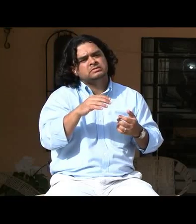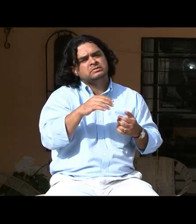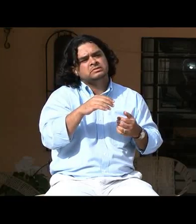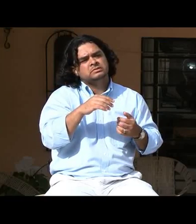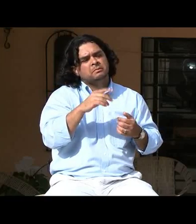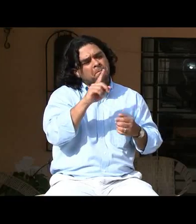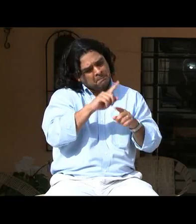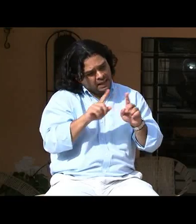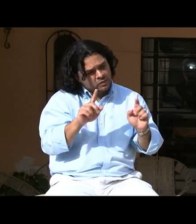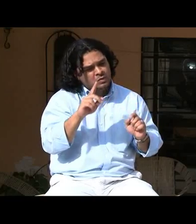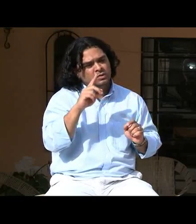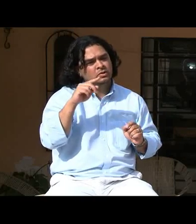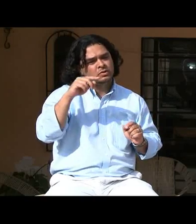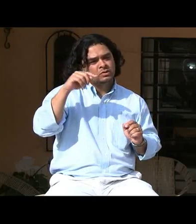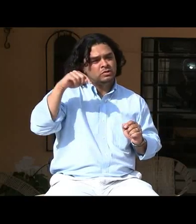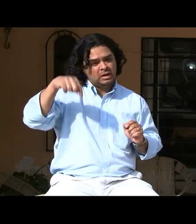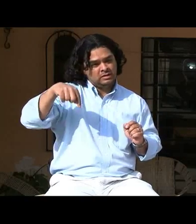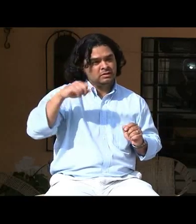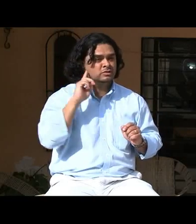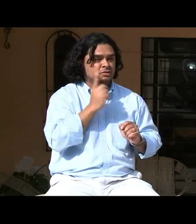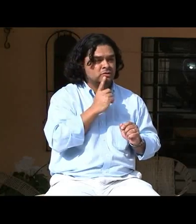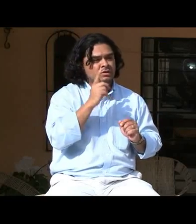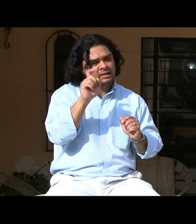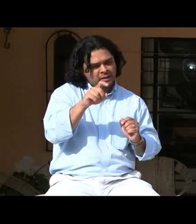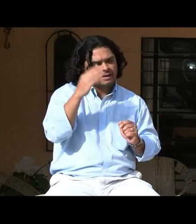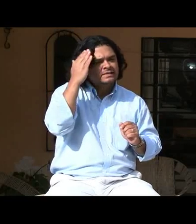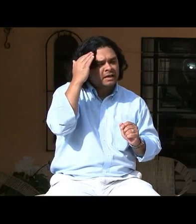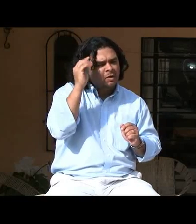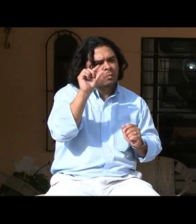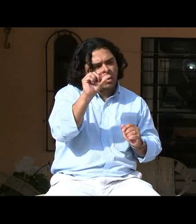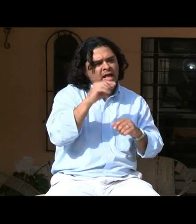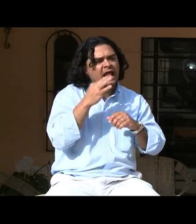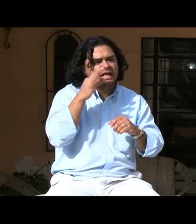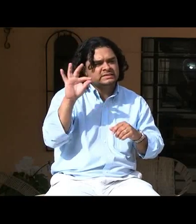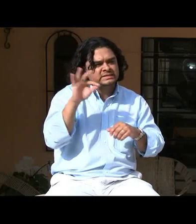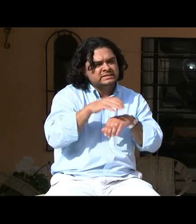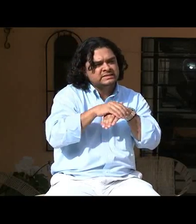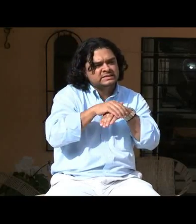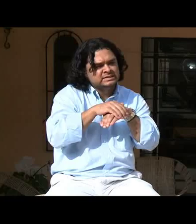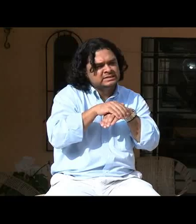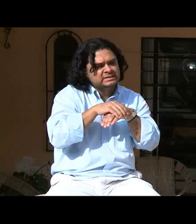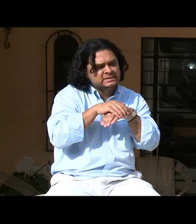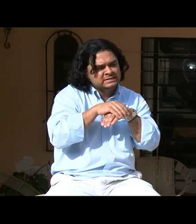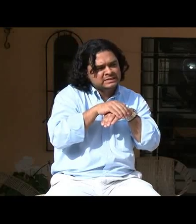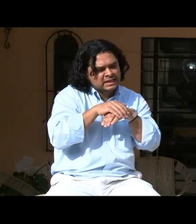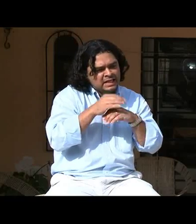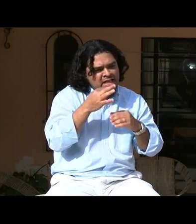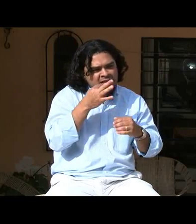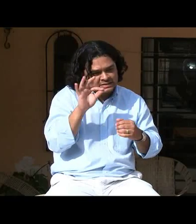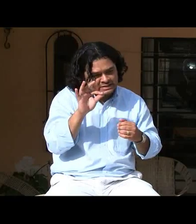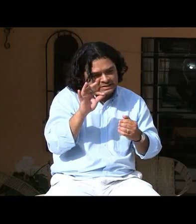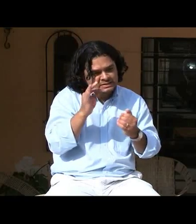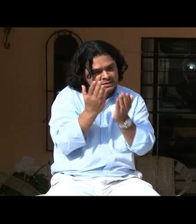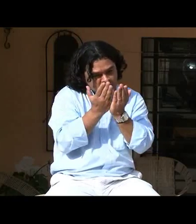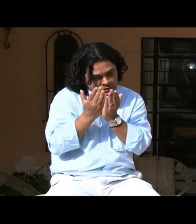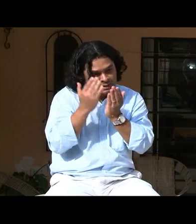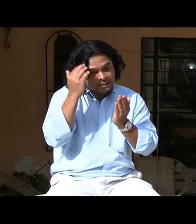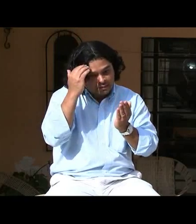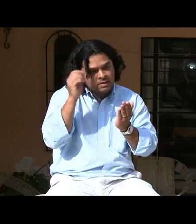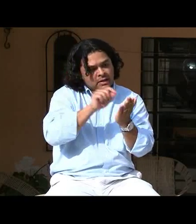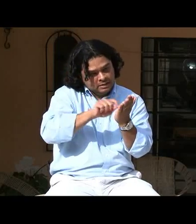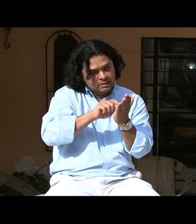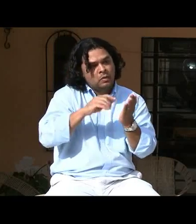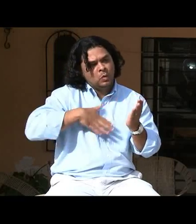Puede pagar o también puede ingresar gratuitamente. Pero es importante saber,